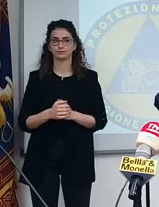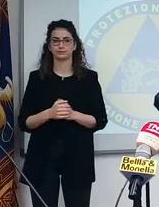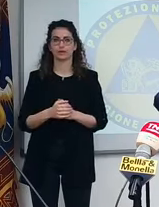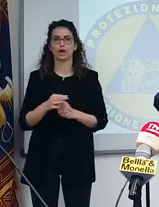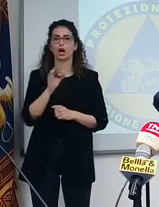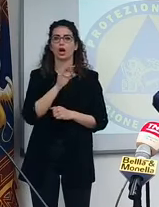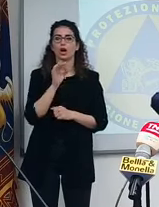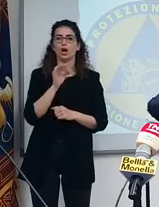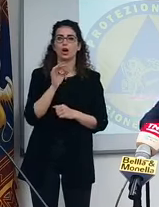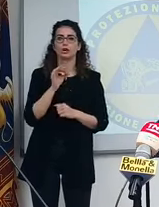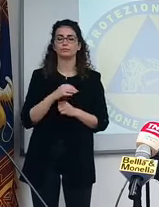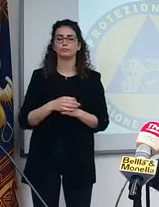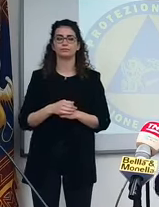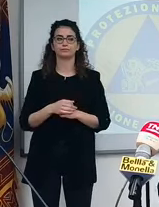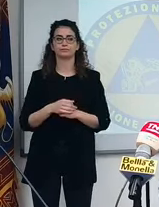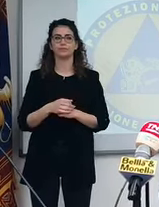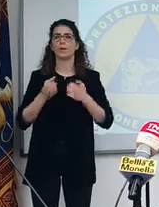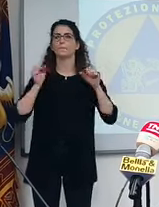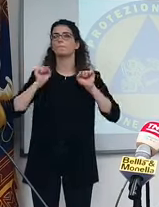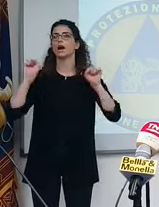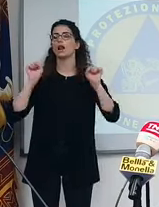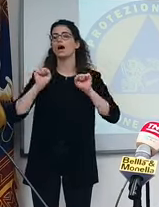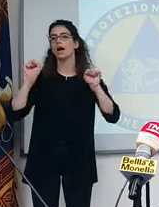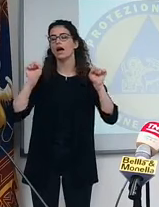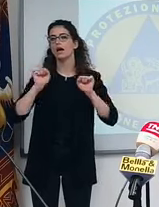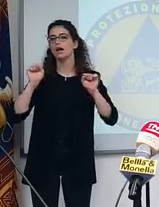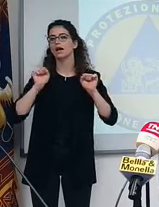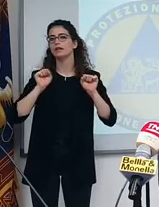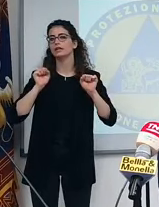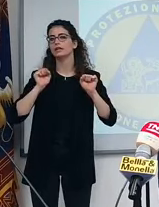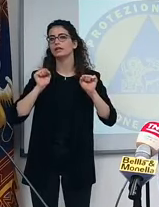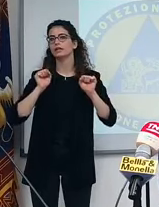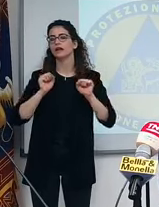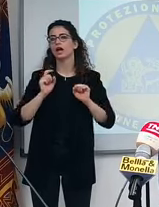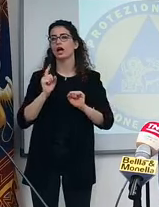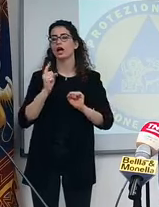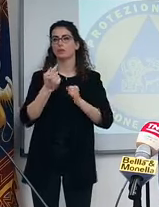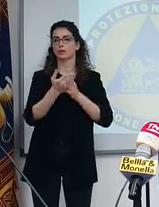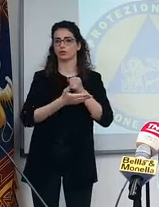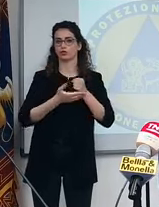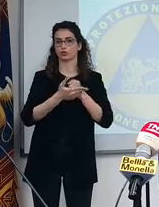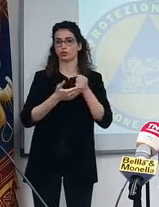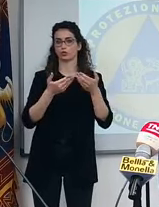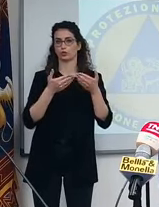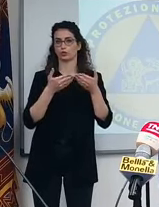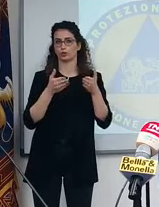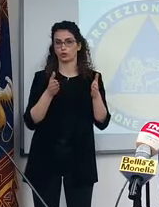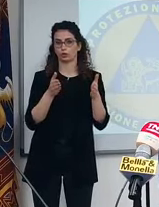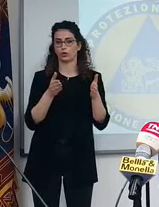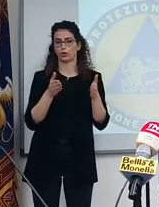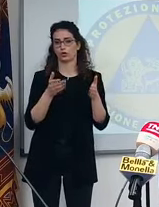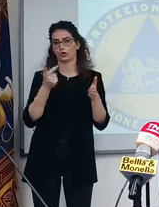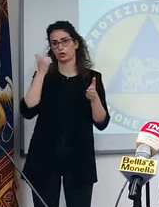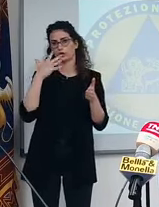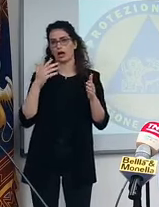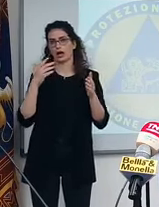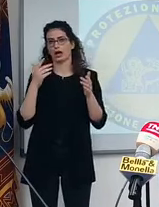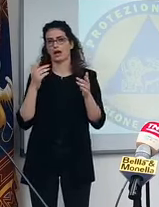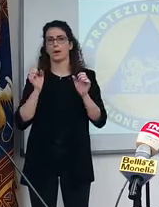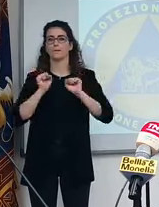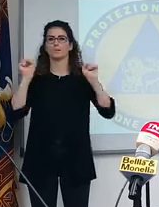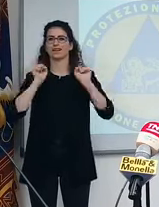Piuttosto che la palestra dal primo di giugno, capite che le palestre di solito in estate vanno